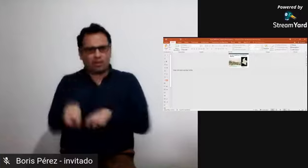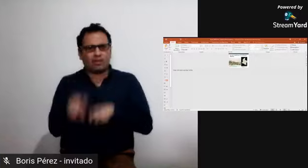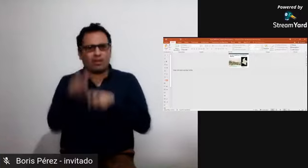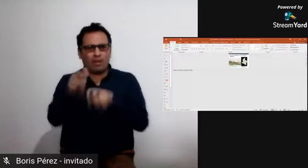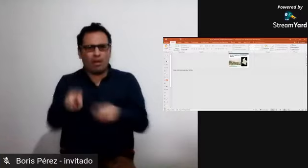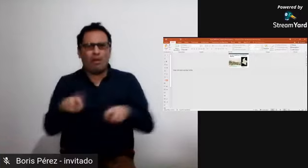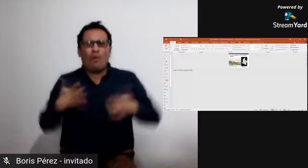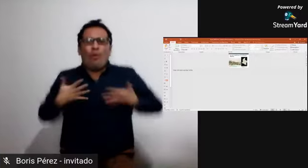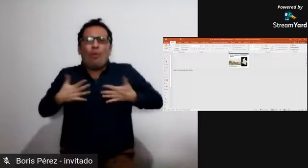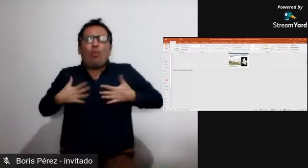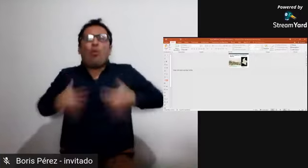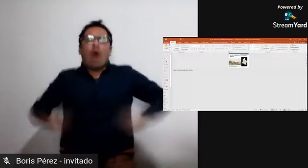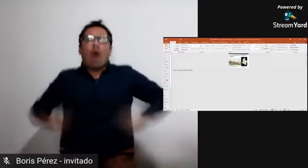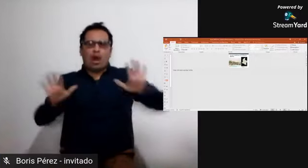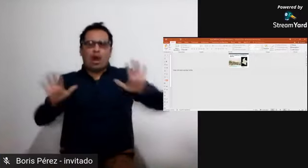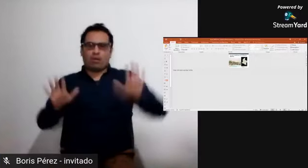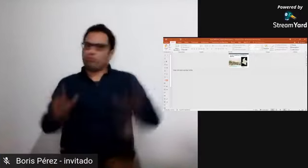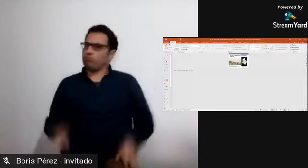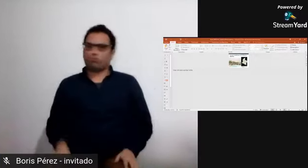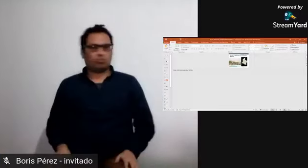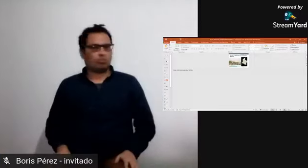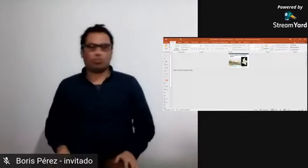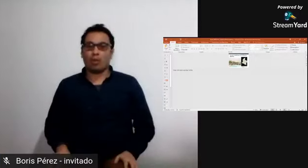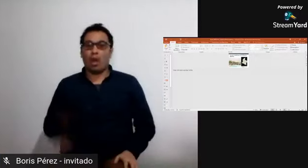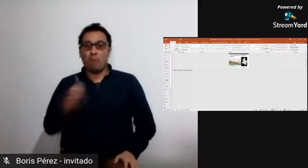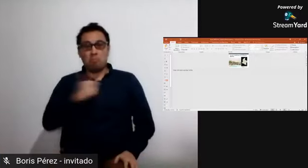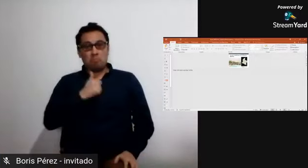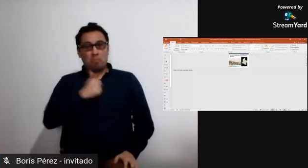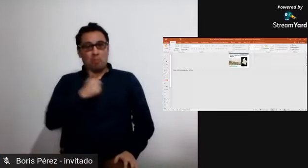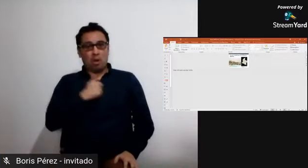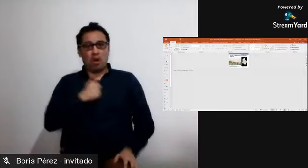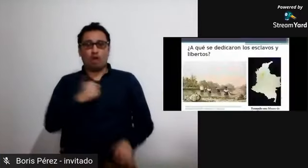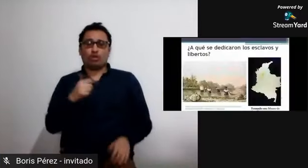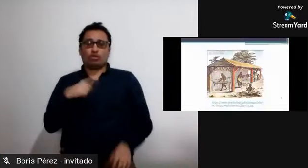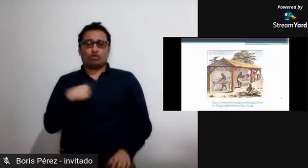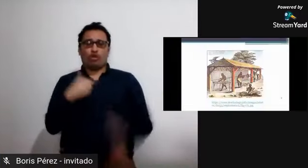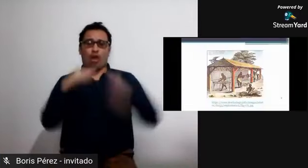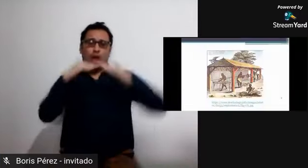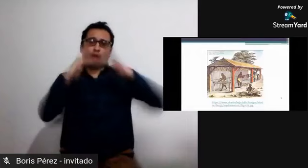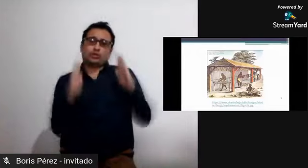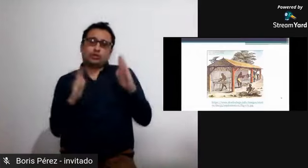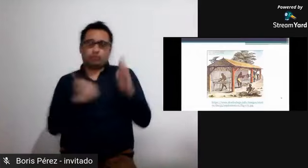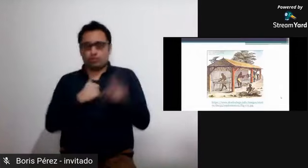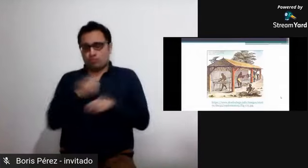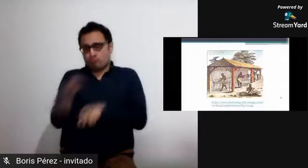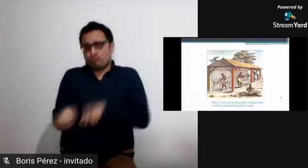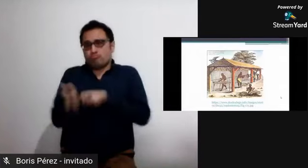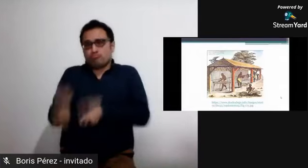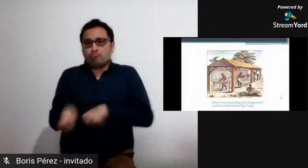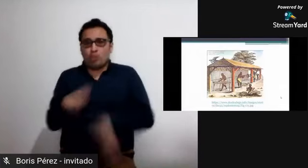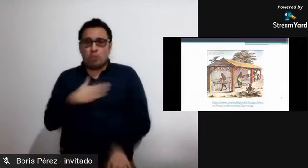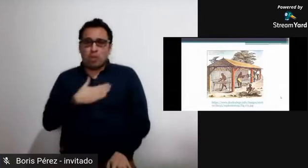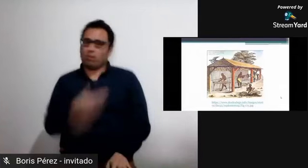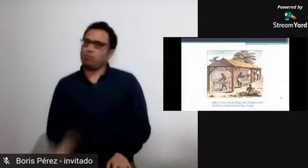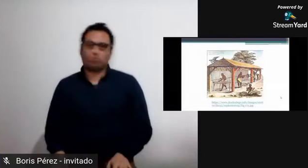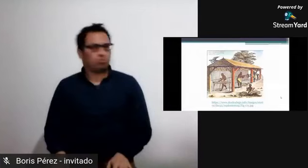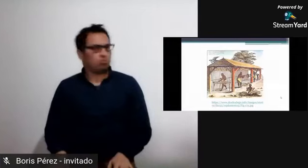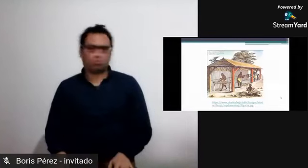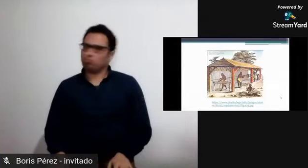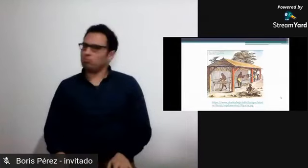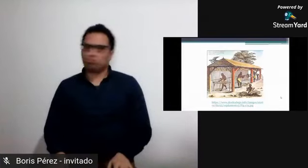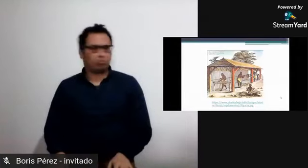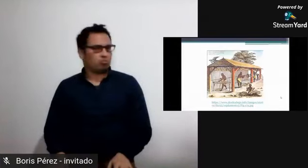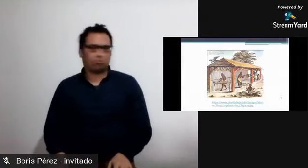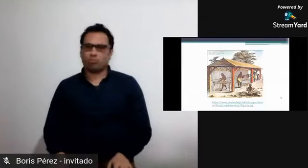y no a cualquier tipo de productos no es que las